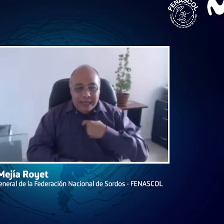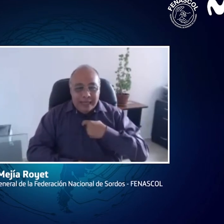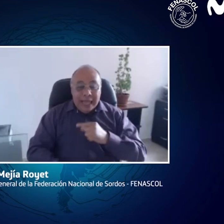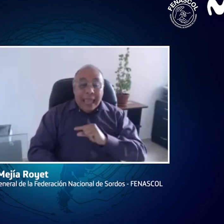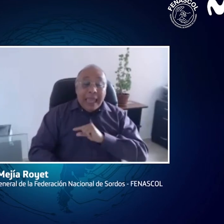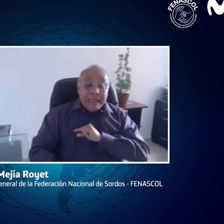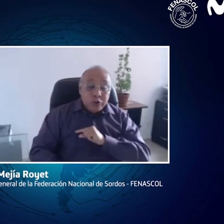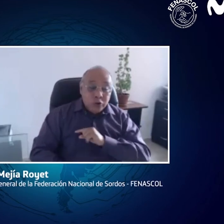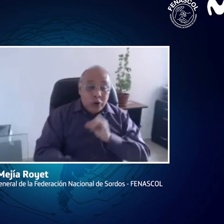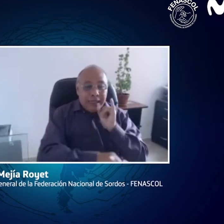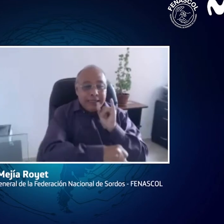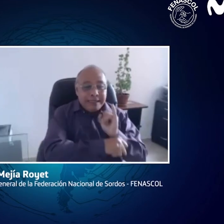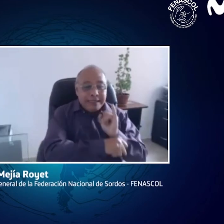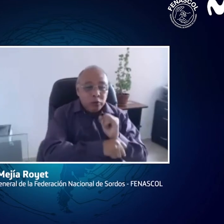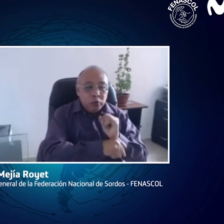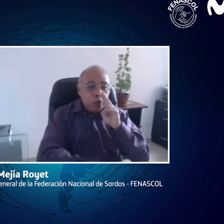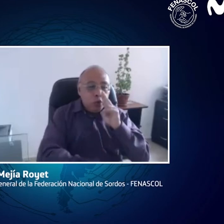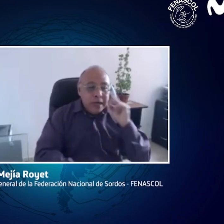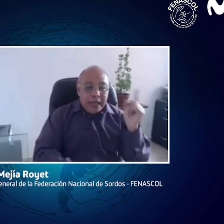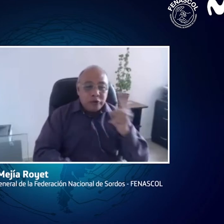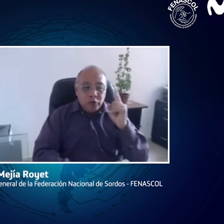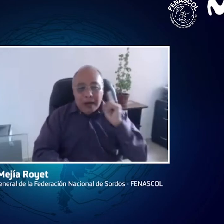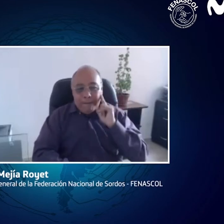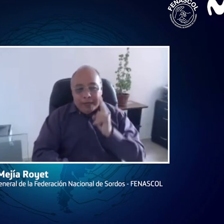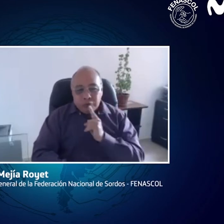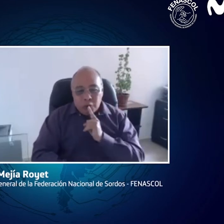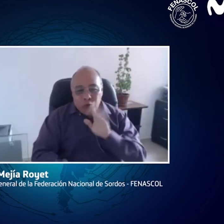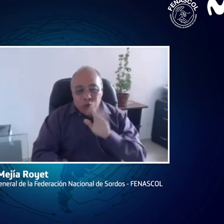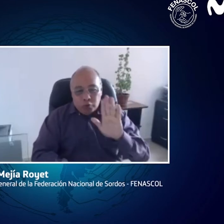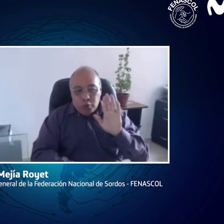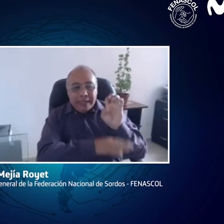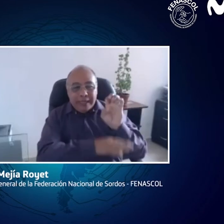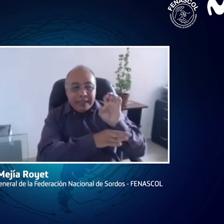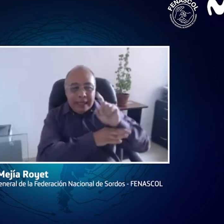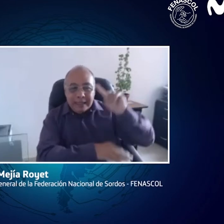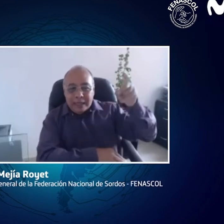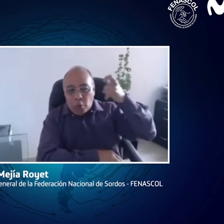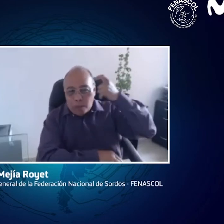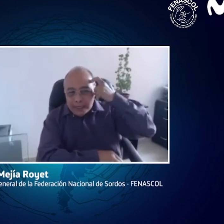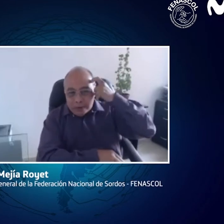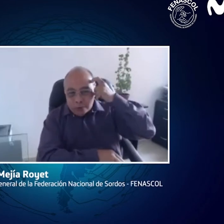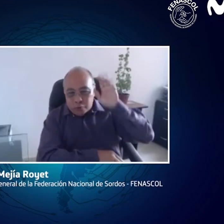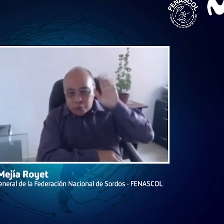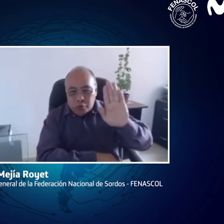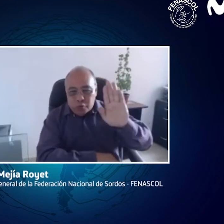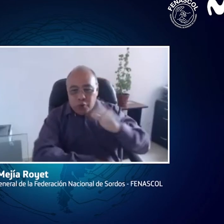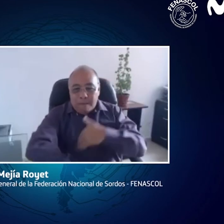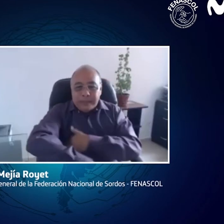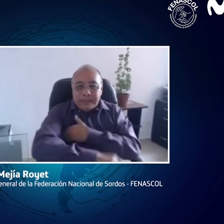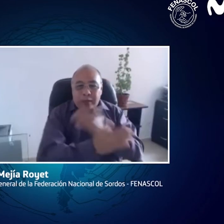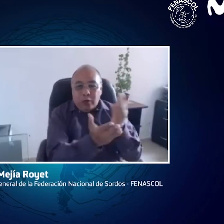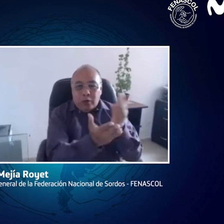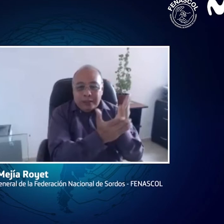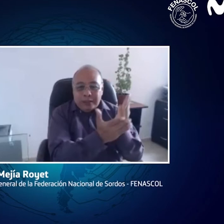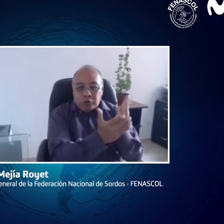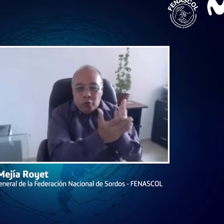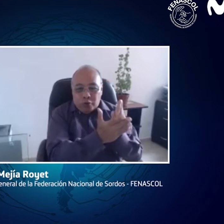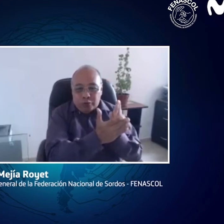Colombia. Somos representantes de la sociedad civil. INSOR es una entidad del Estado, pues, para las